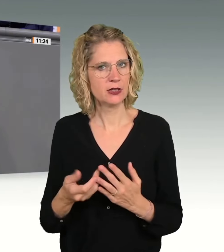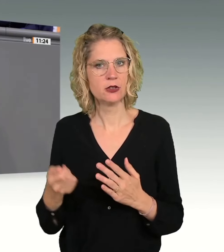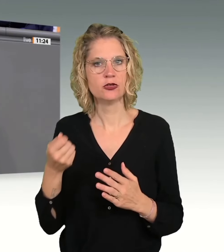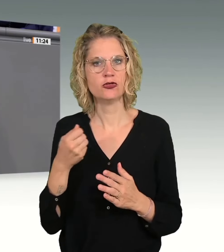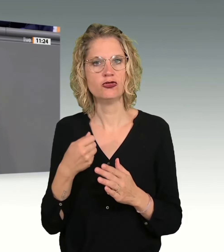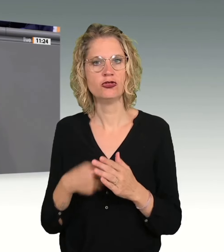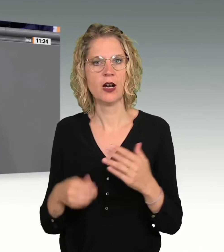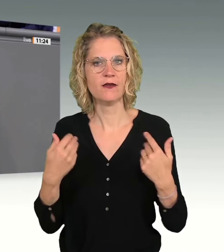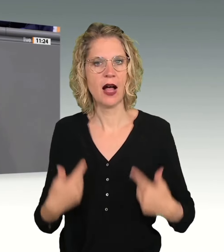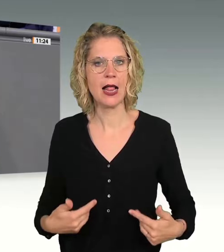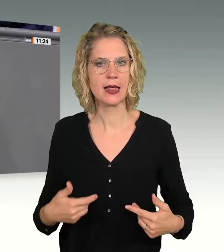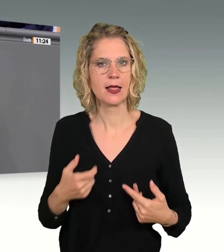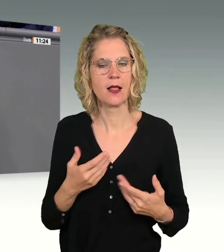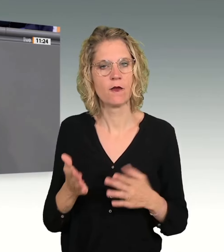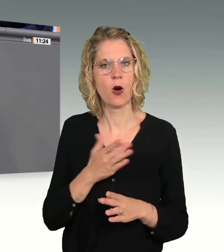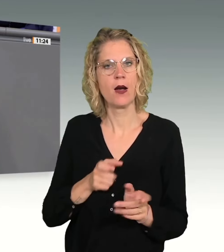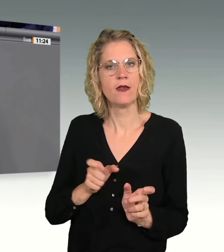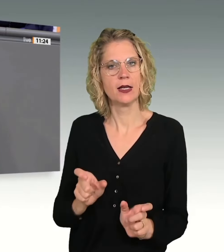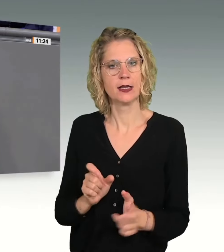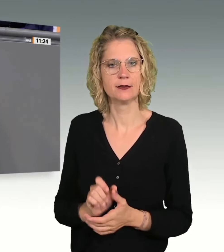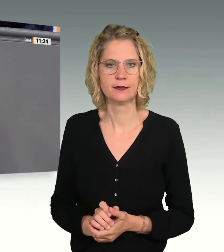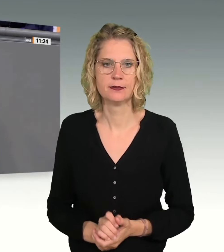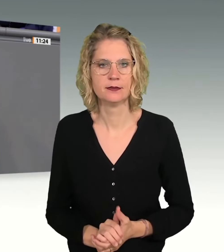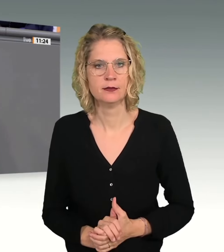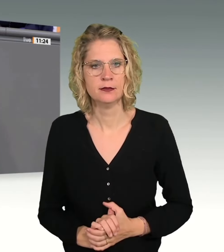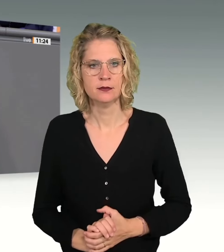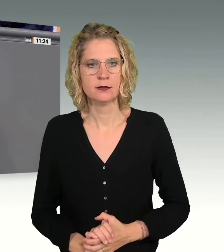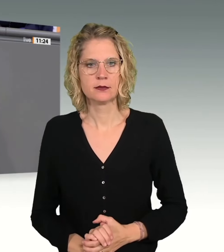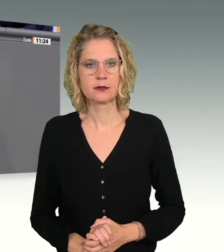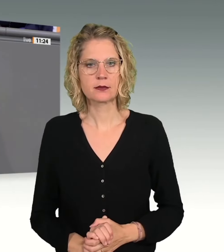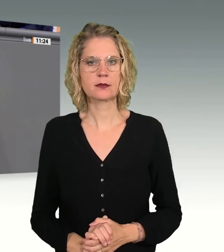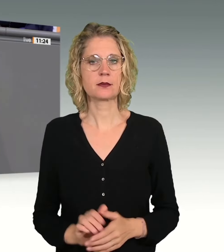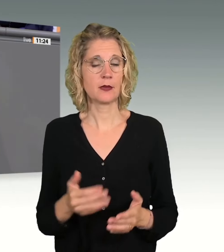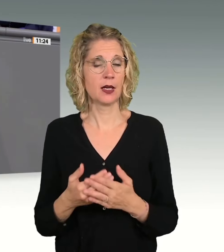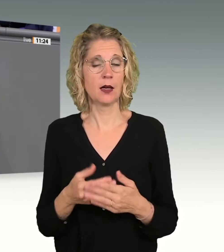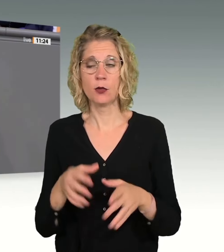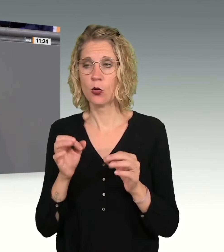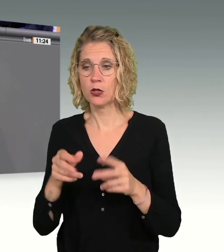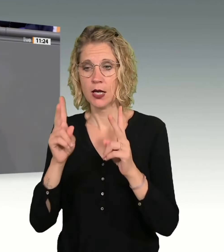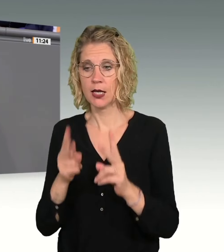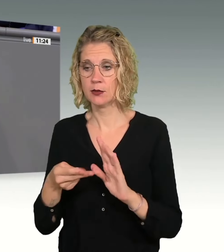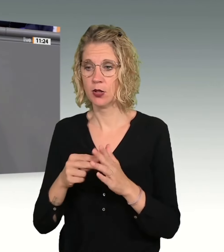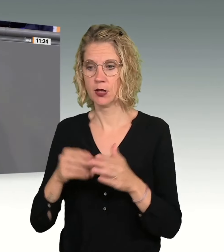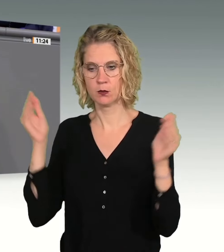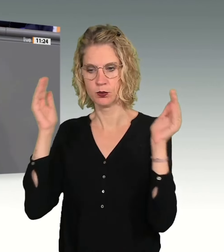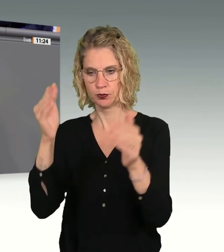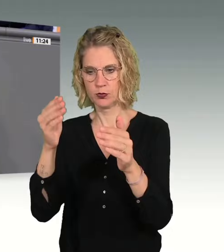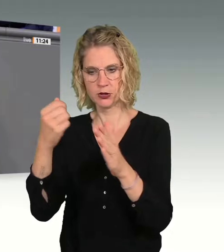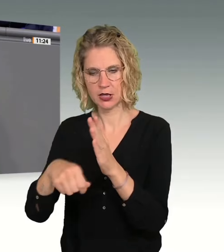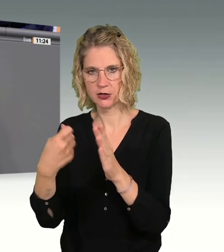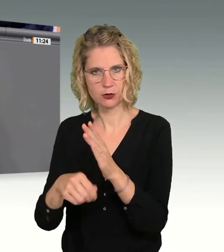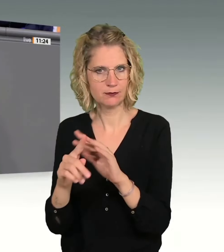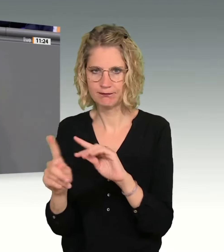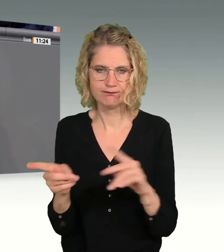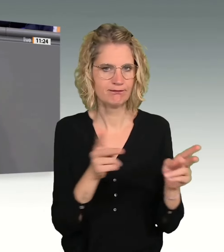Eine gute Rechtspolitik gibt sich daher nicht nur mit Sanktionen zufrieden. Sie fragt, wie sie Menschen gerade